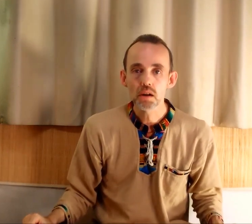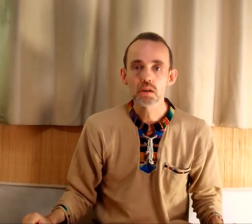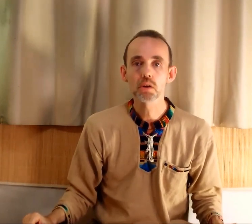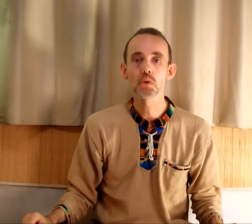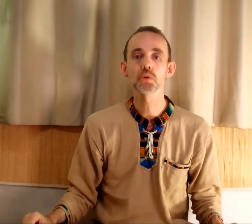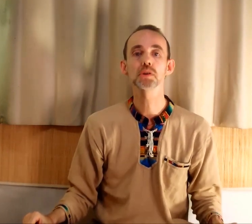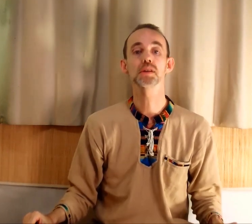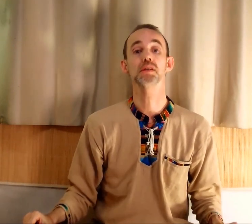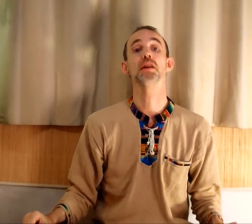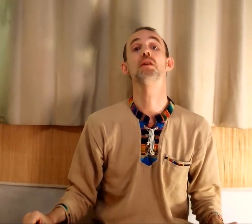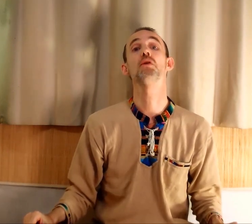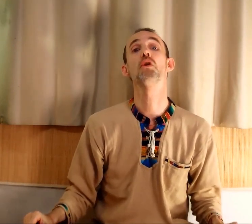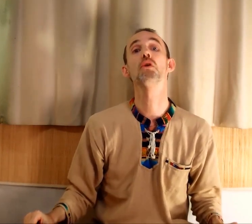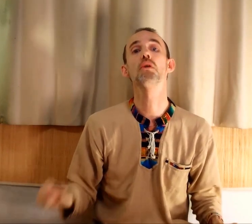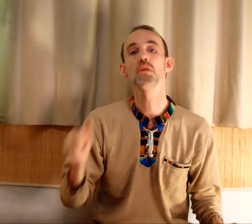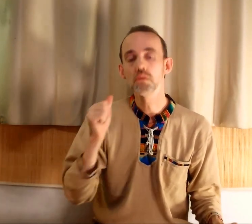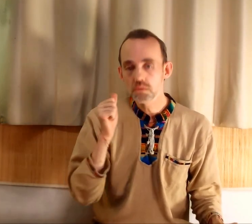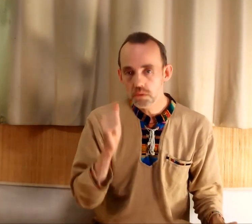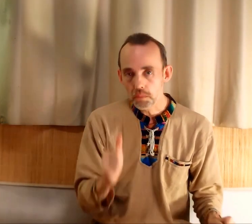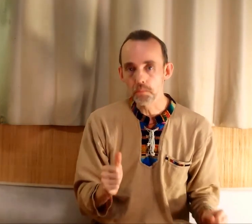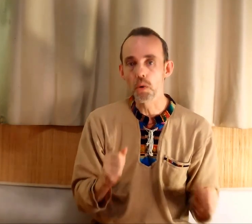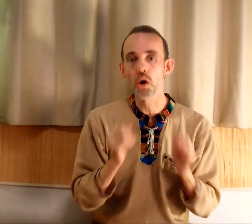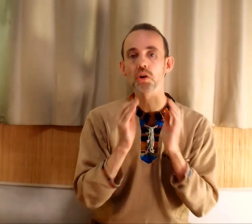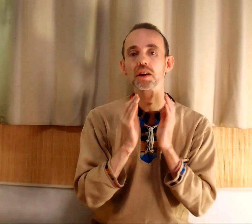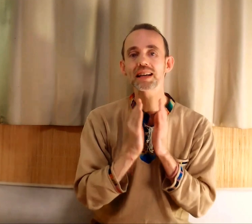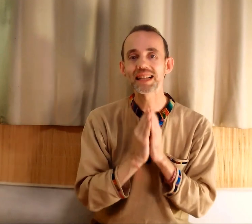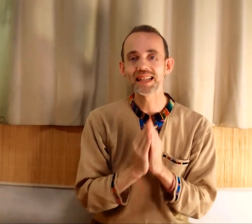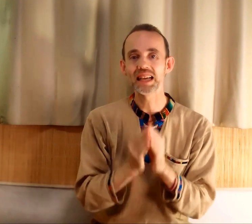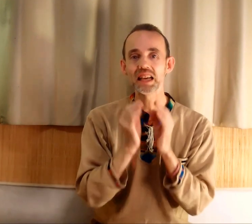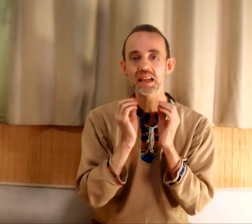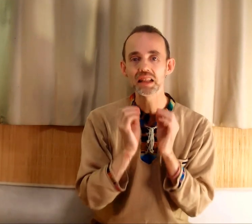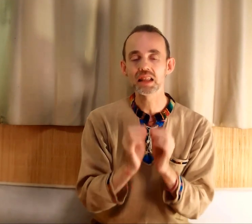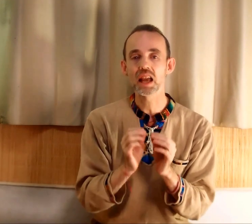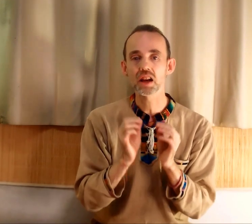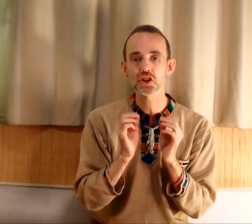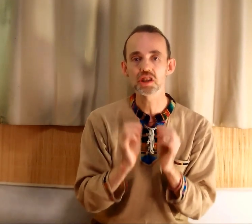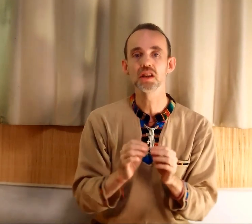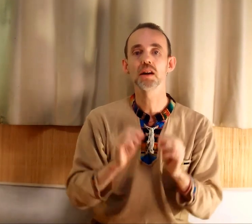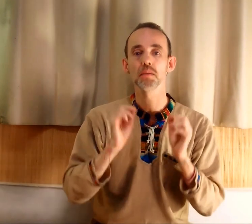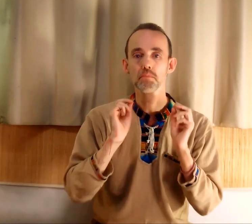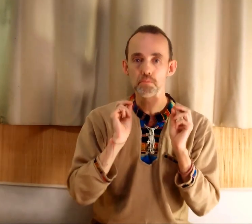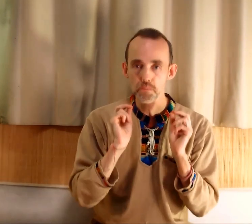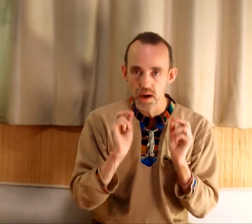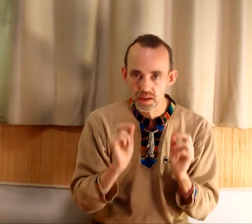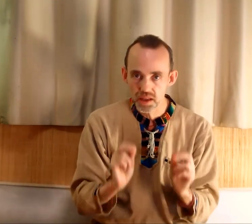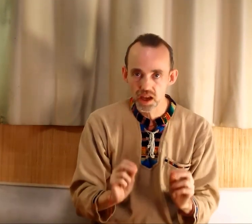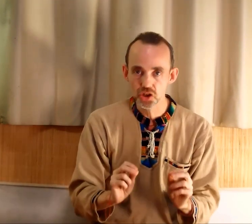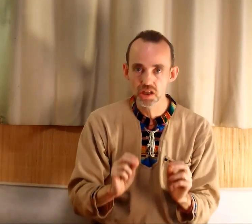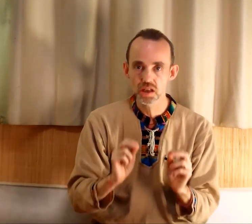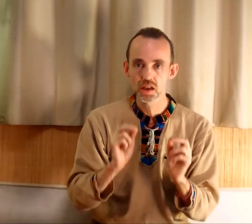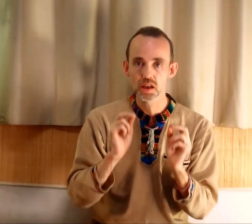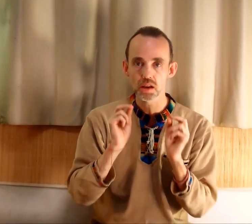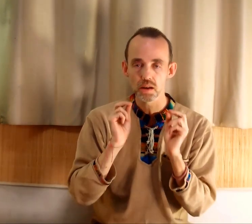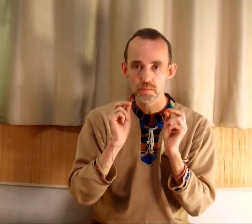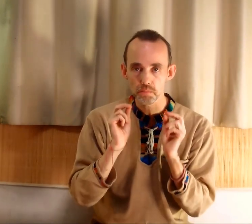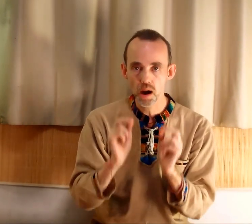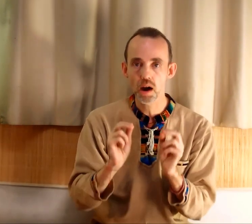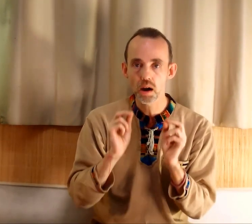cause, c'est le manque d'énergie. Pas d'énergie, pas